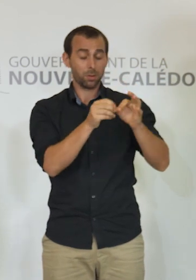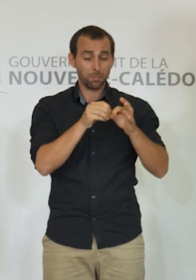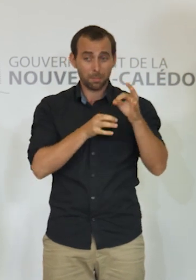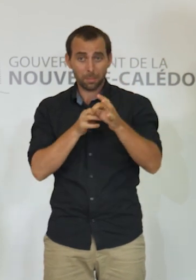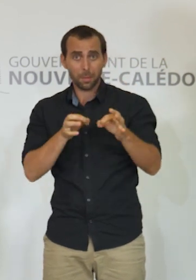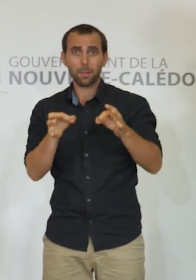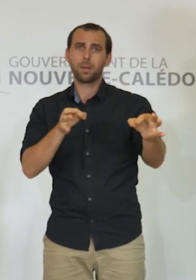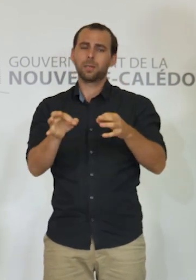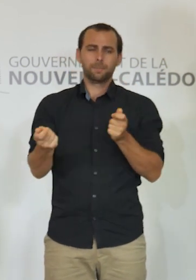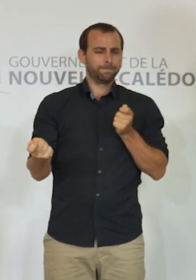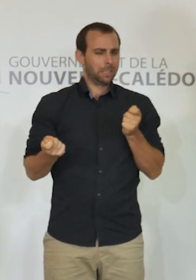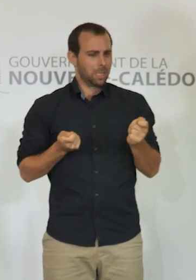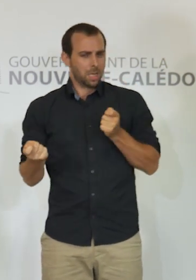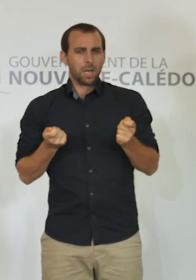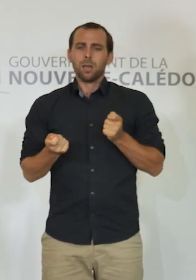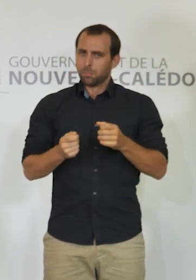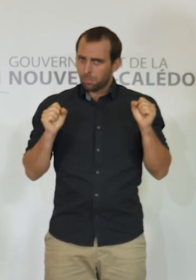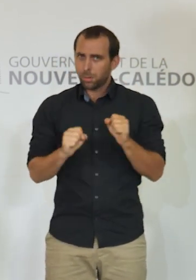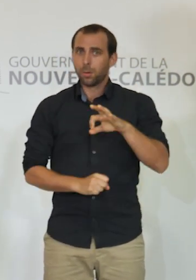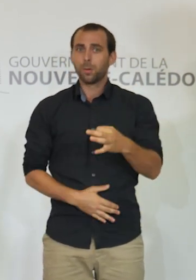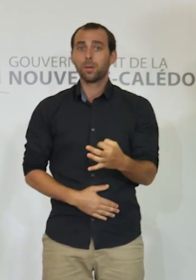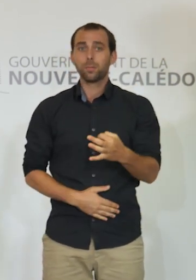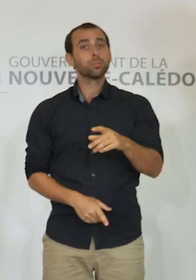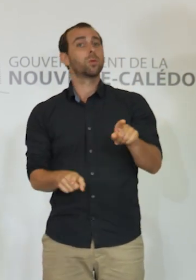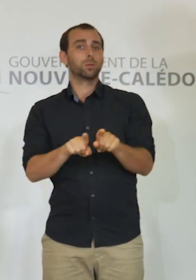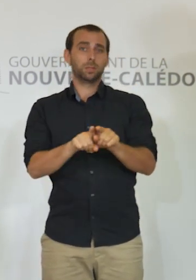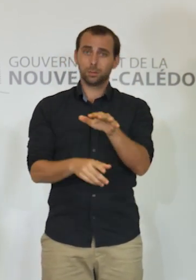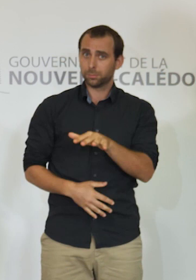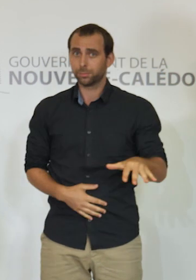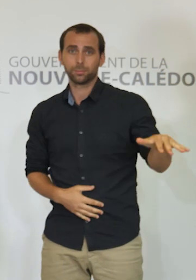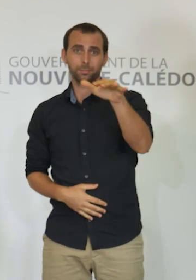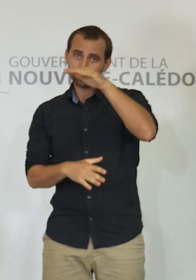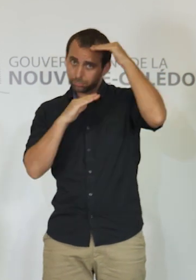et surtout à avoir confiance en vous tous.